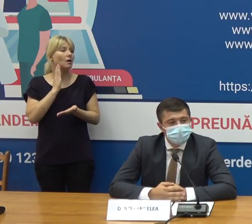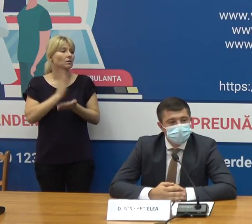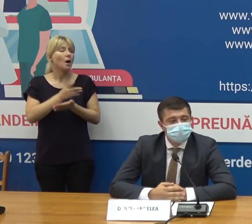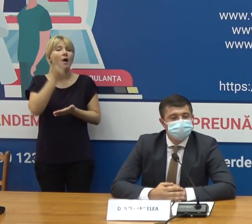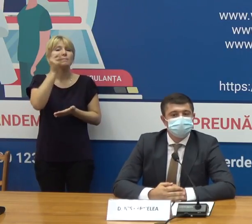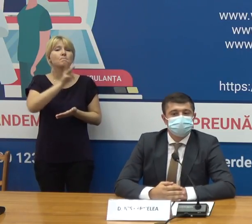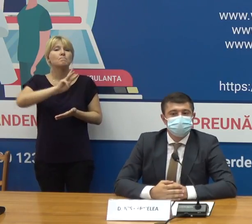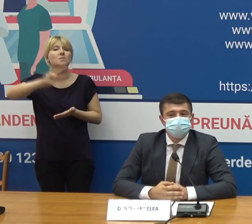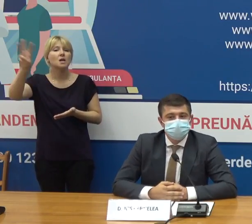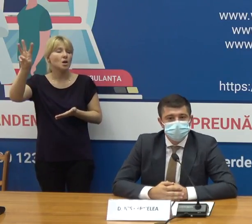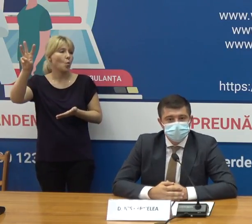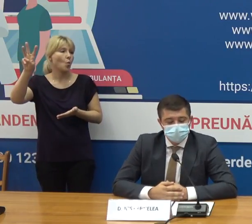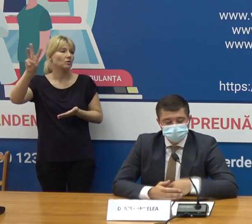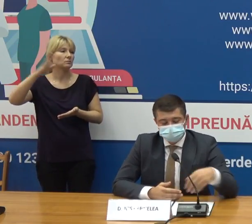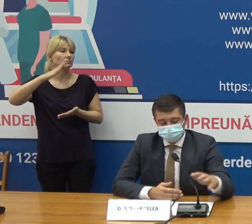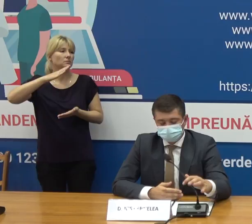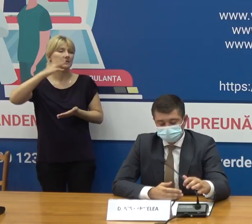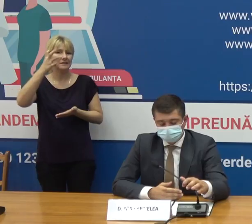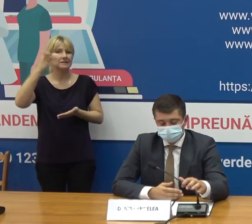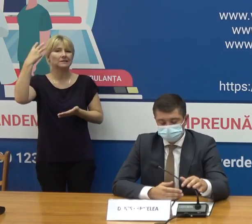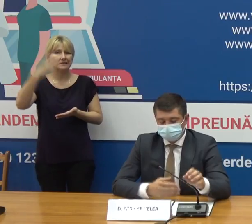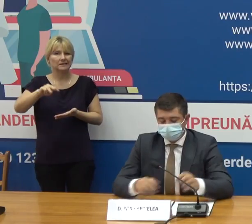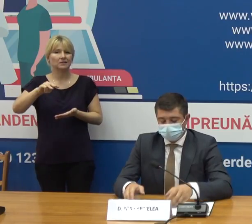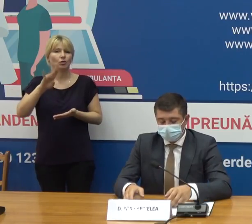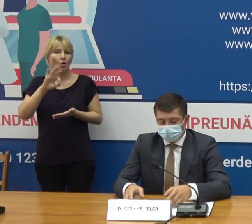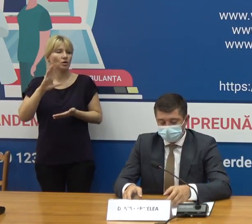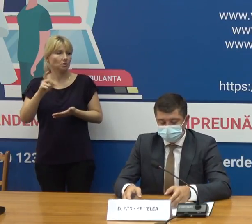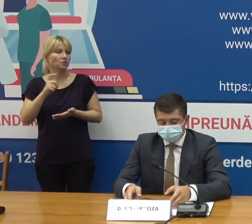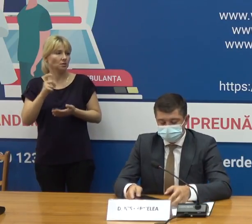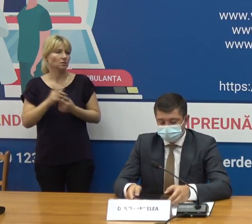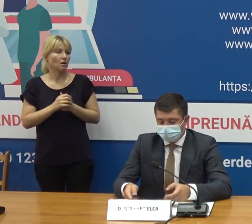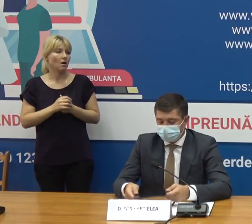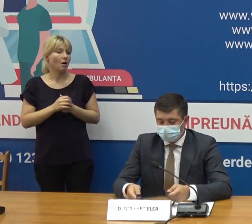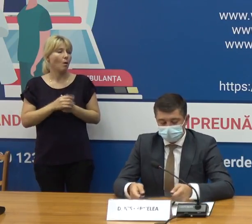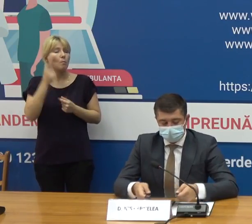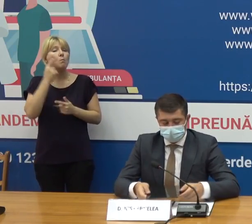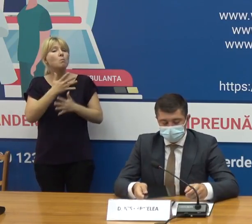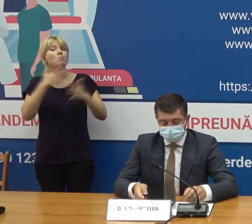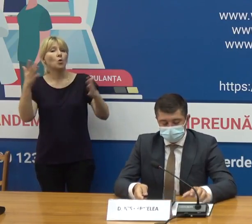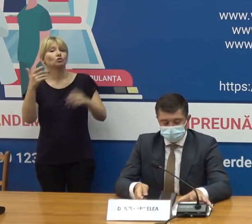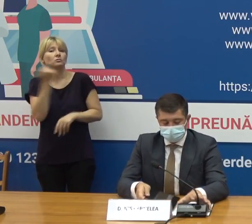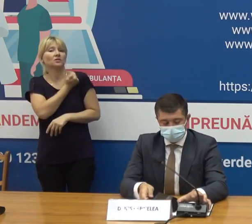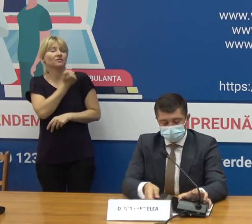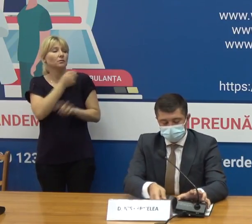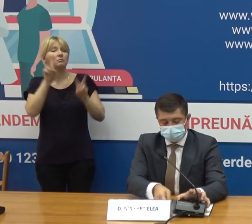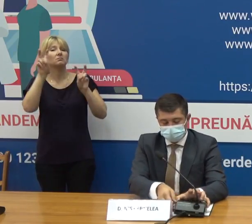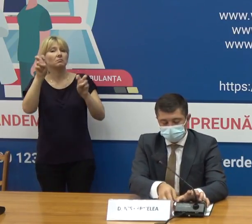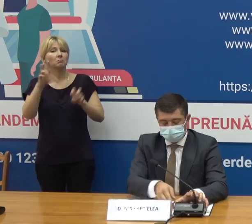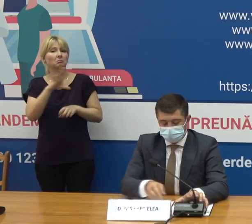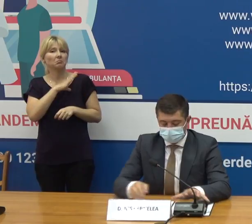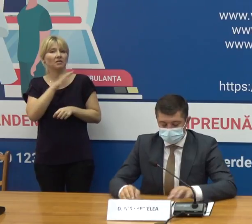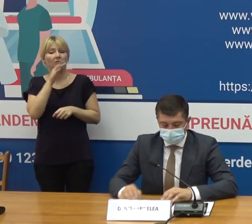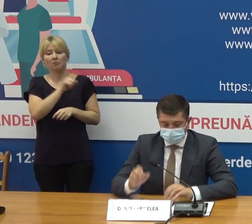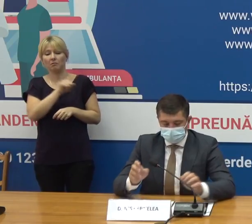.530.330 de dozi. Cele mai recente dozi care au fost recepționate au fost pe